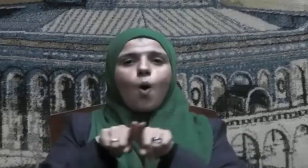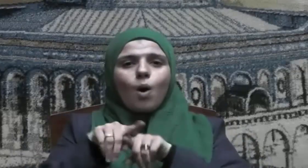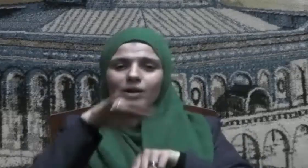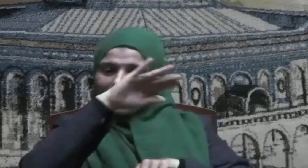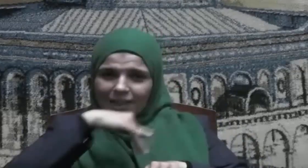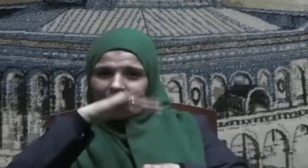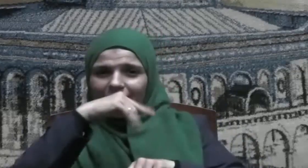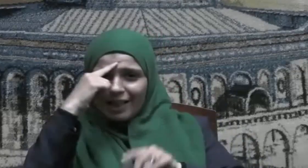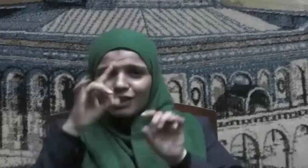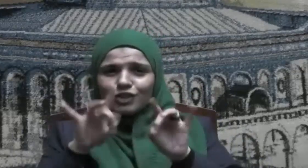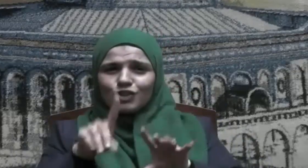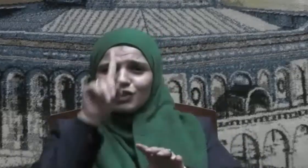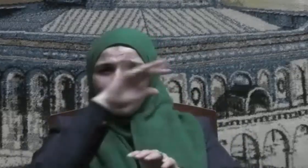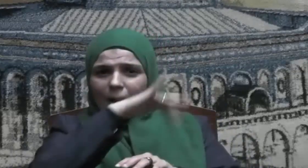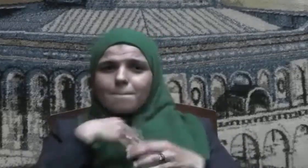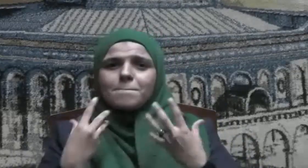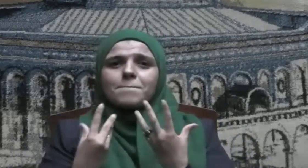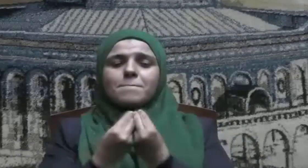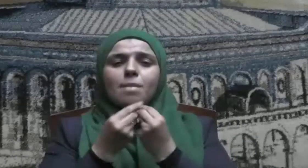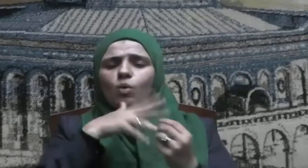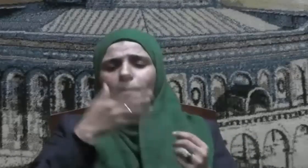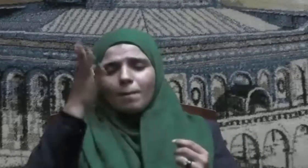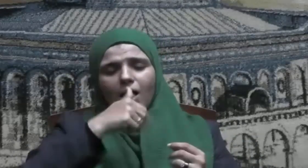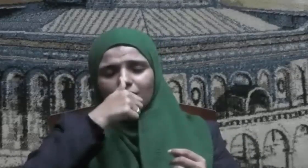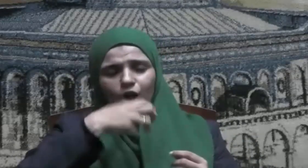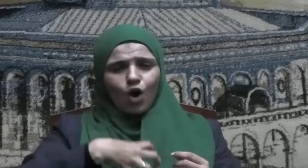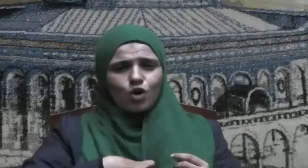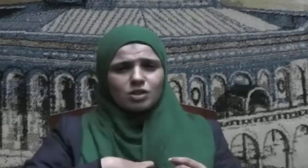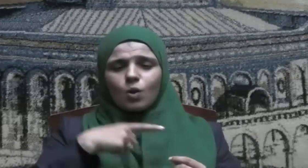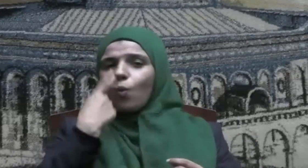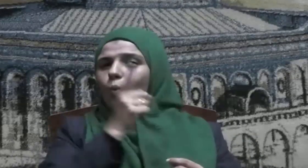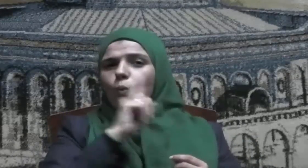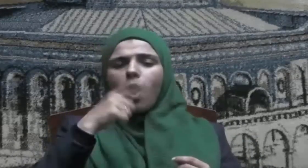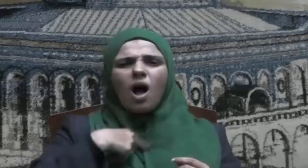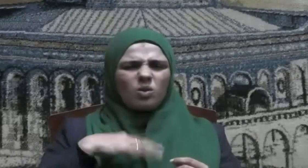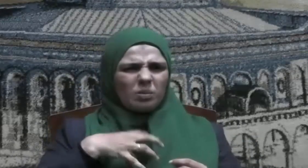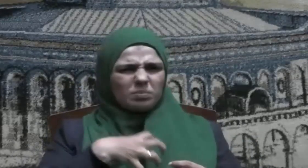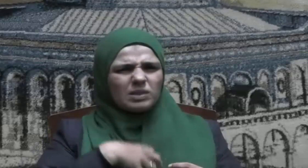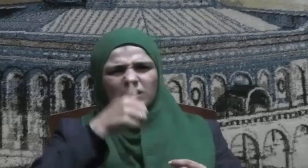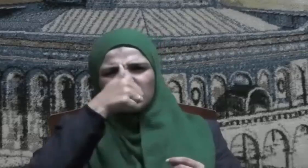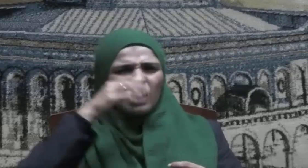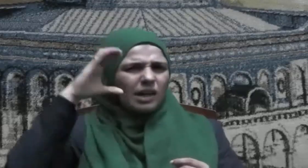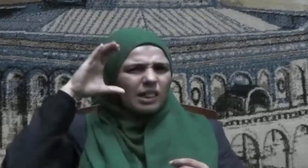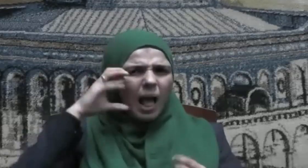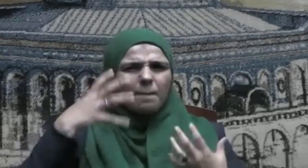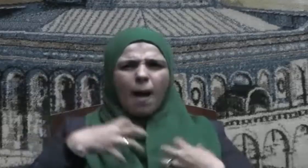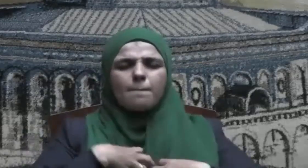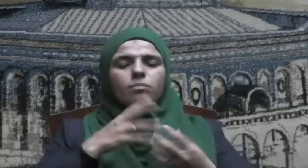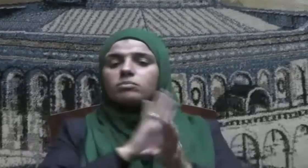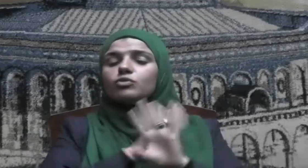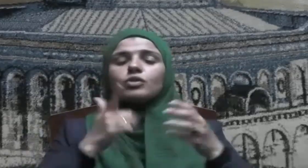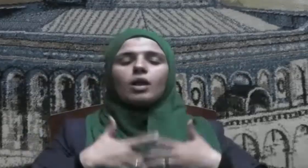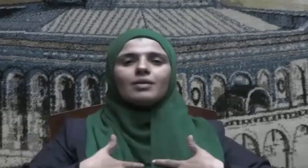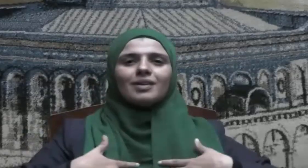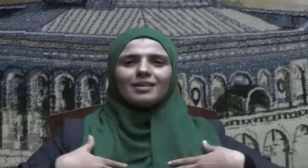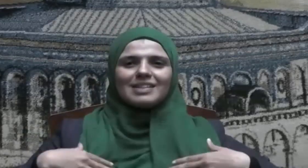عَلَيْهِمْ فَلَا حُزْنٌ وَلَا غَمٌّ وَلَا هَمْ فَيَسْتِمْشَاهُمُ وَفَضُّ